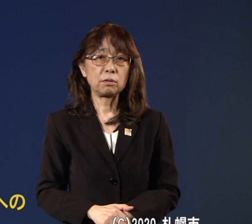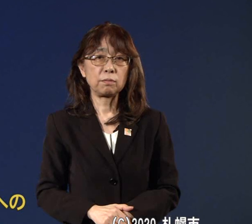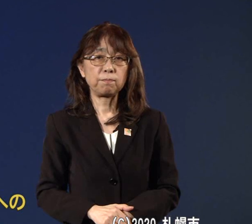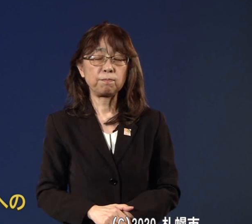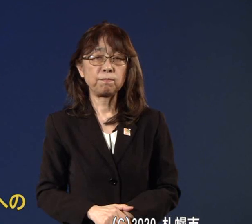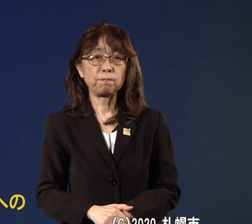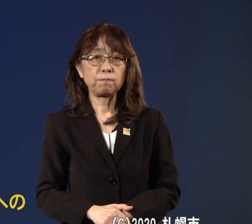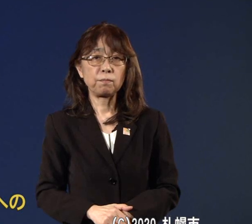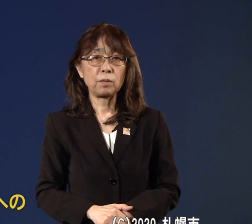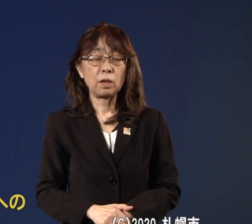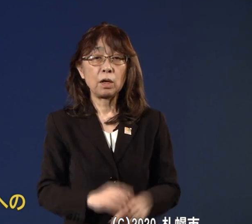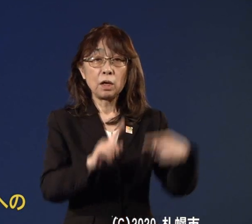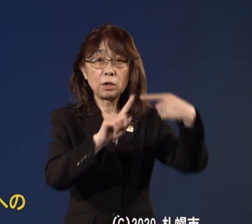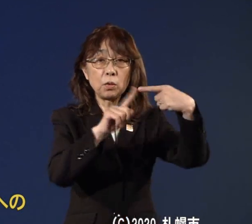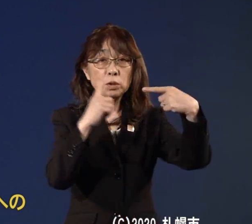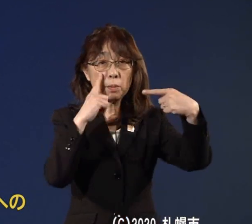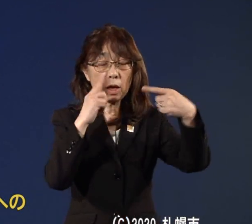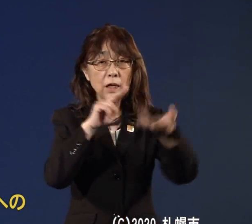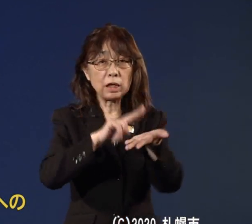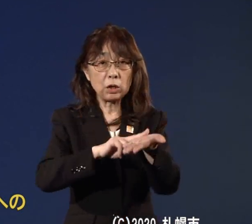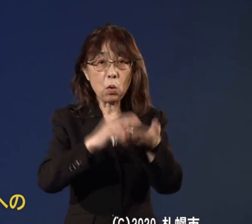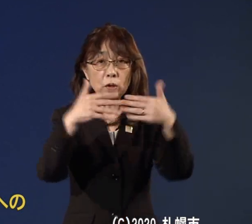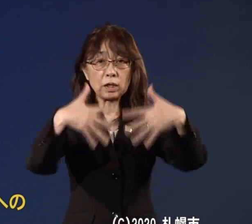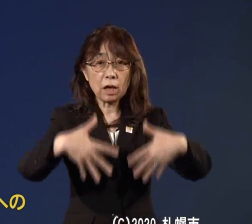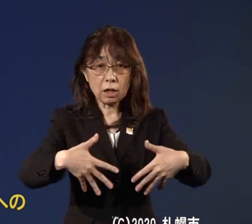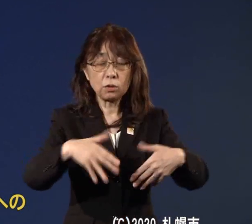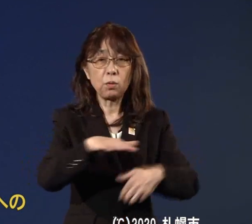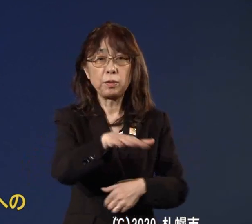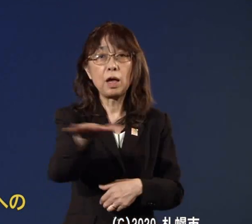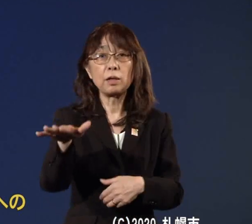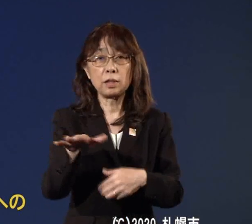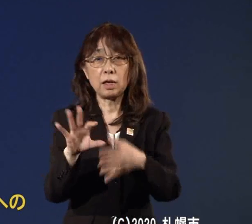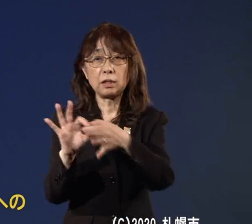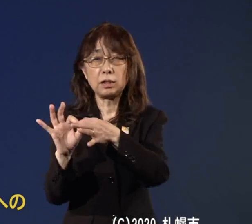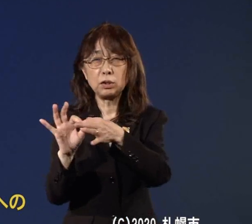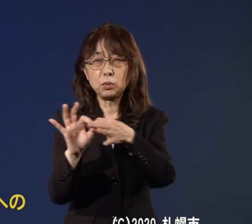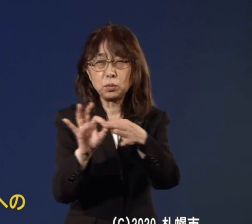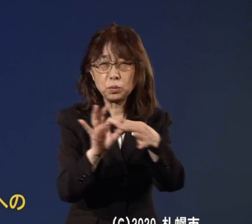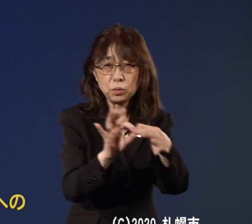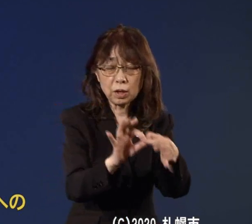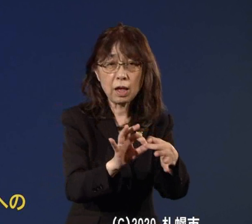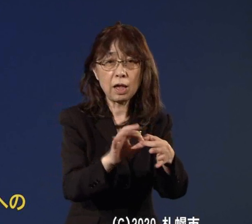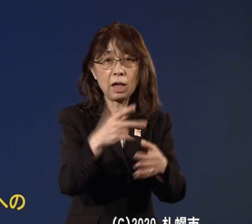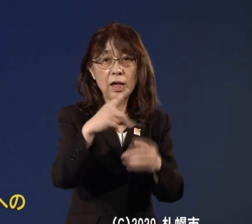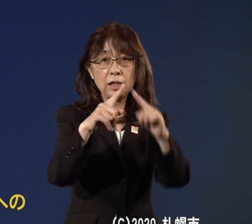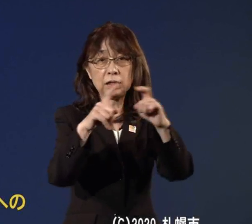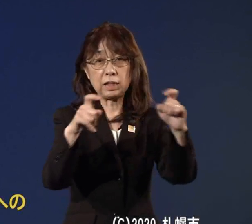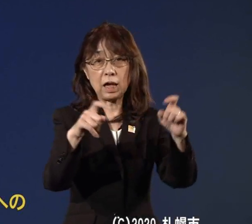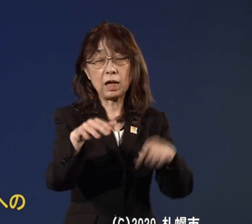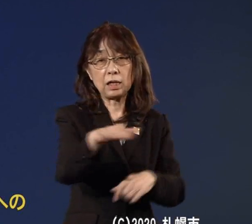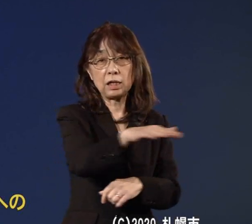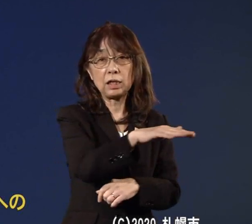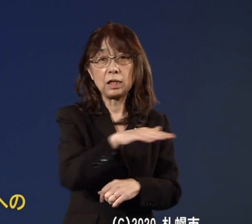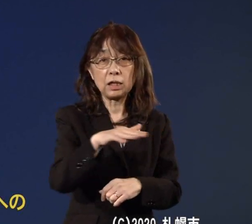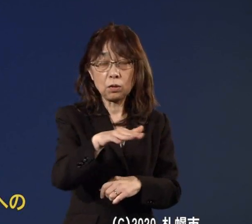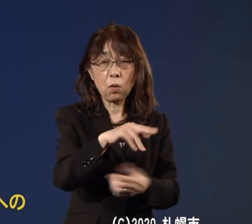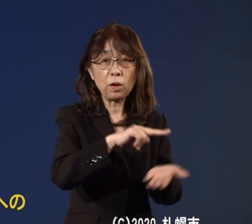1点目の医療機関の皆様に引き続き市内の医療機関のご協力をいただいて